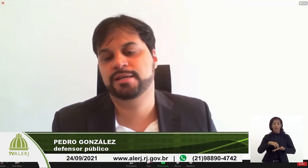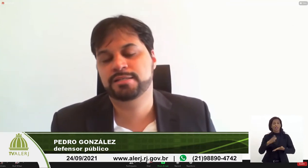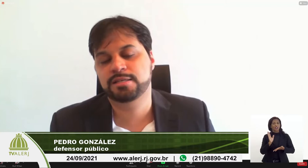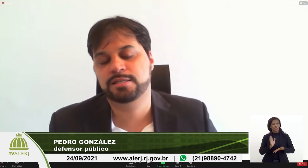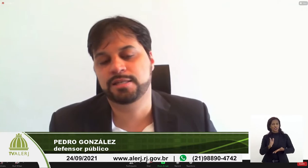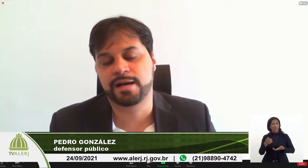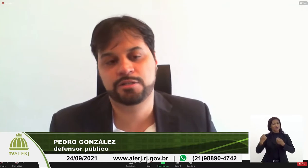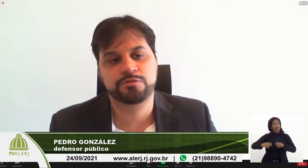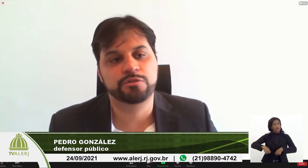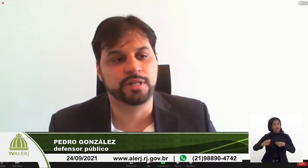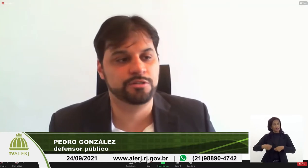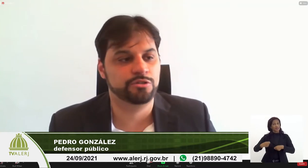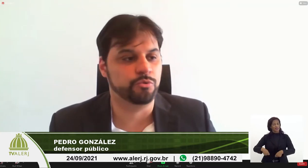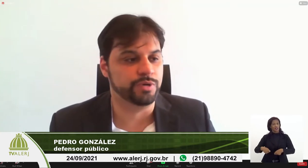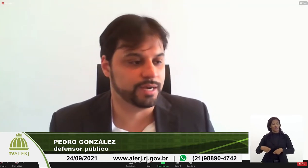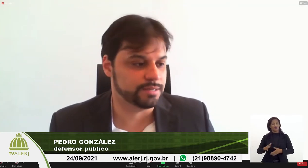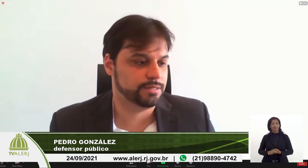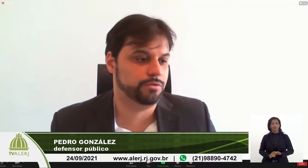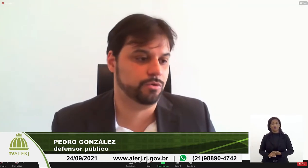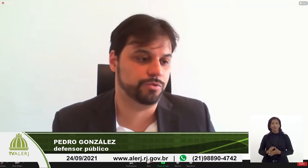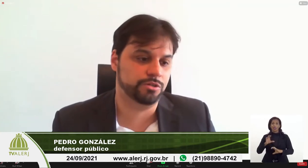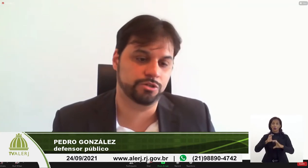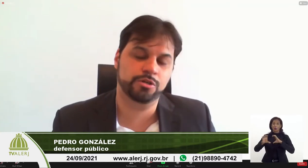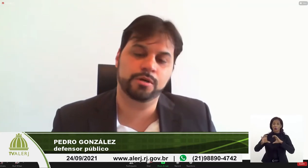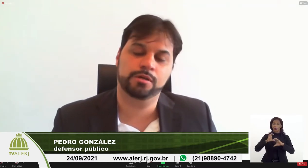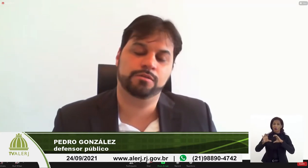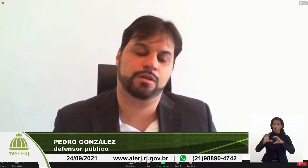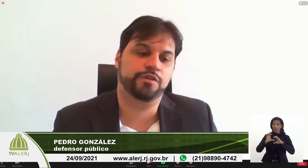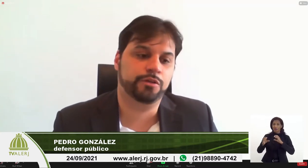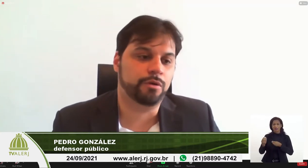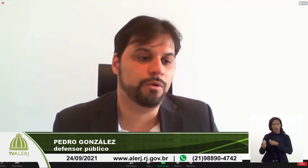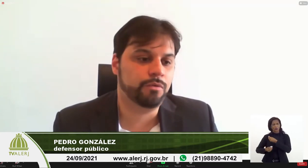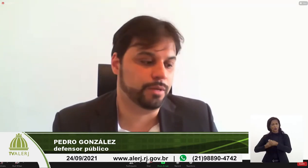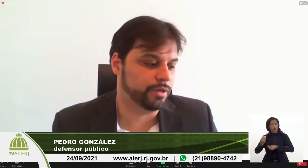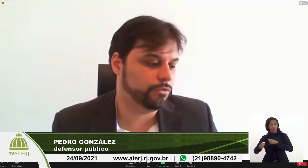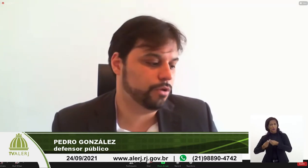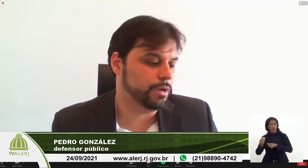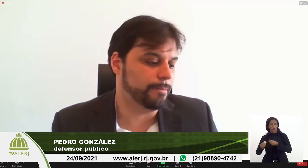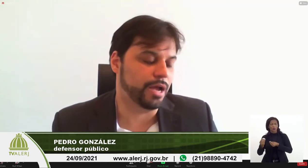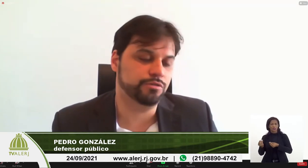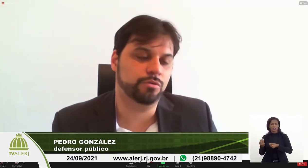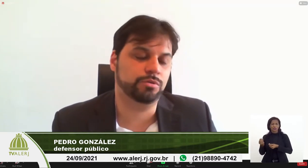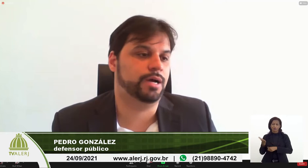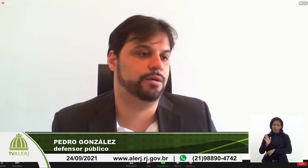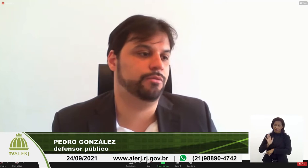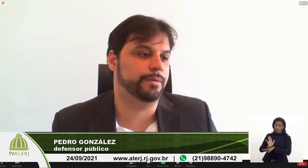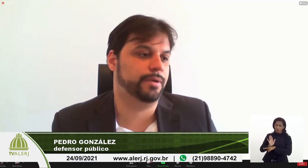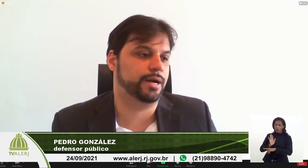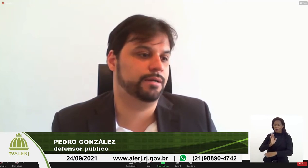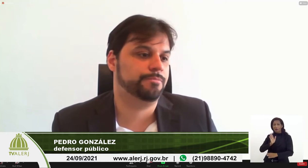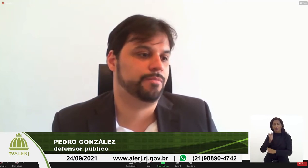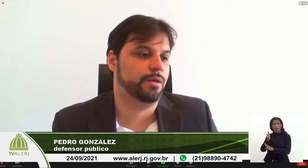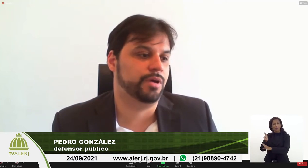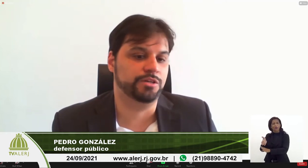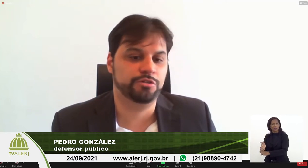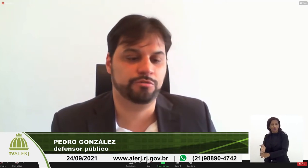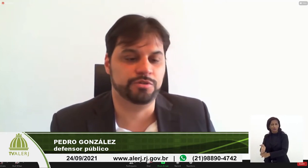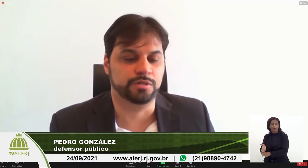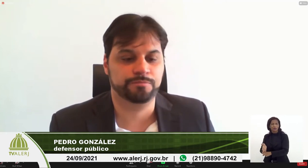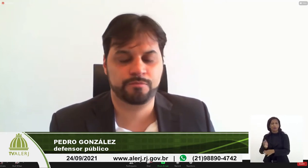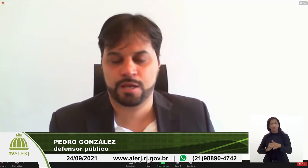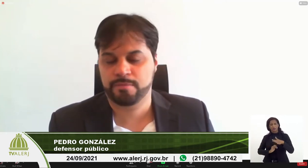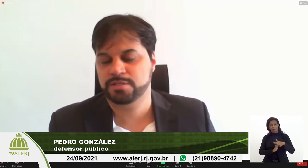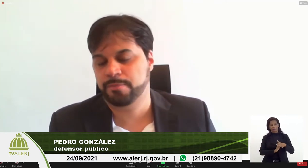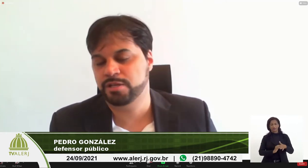vista a necessidade a dificuldade de comunicação e como que a gente tem feito um acolhimento mais voltado para a